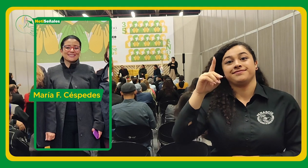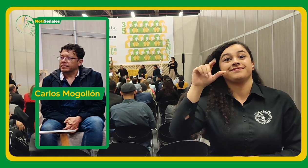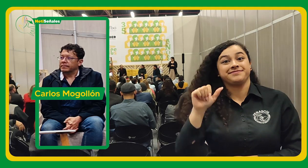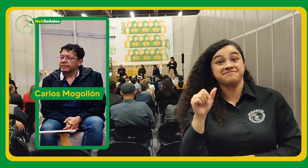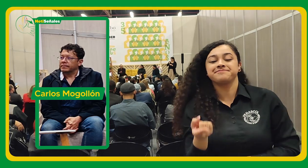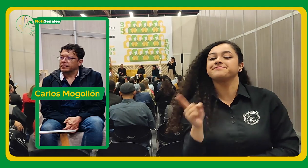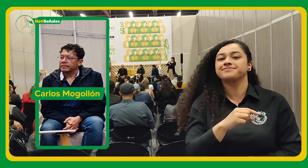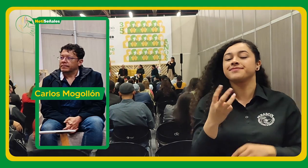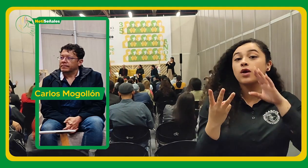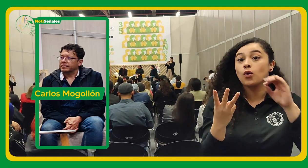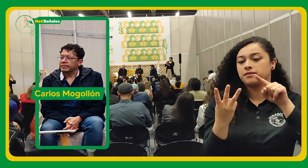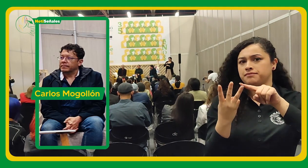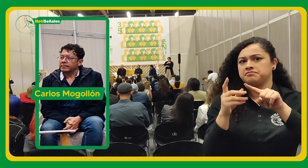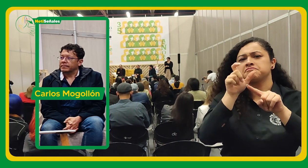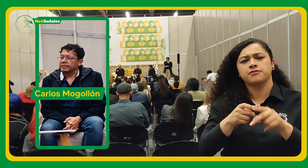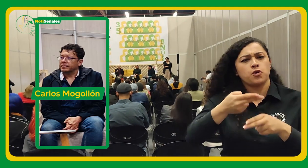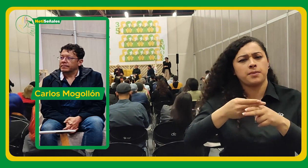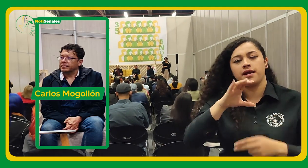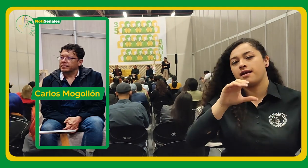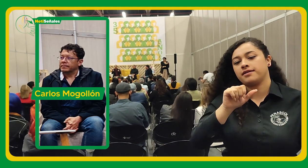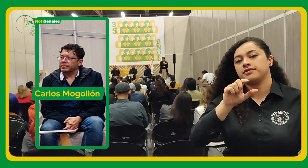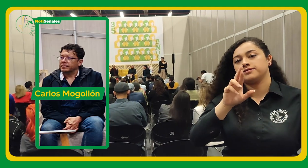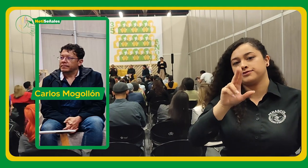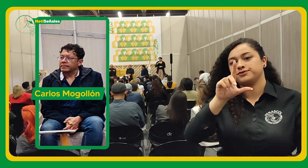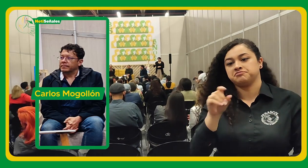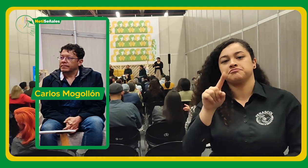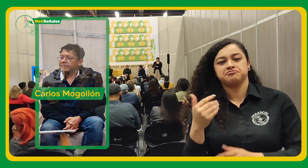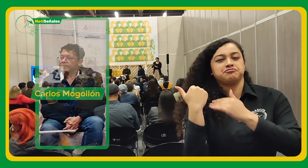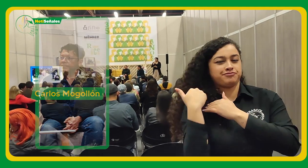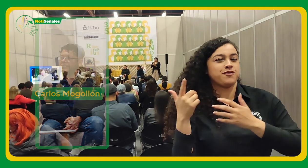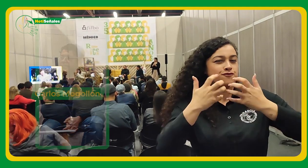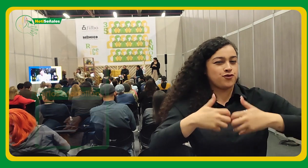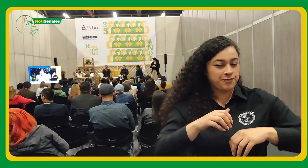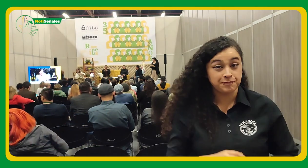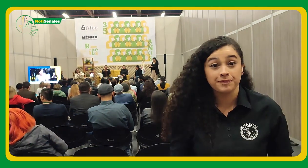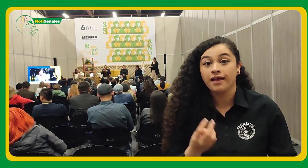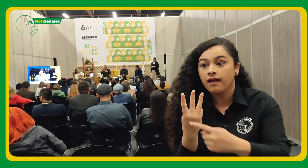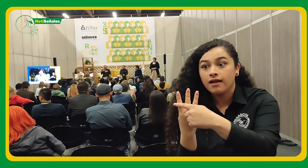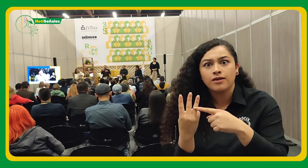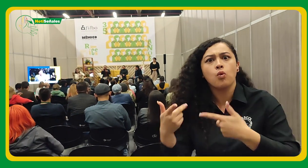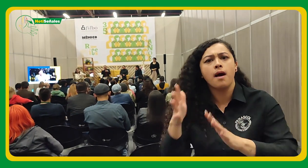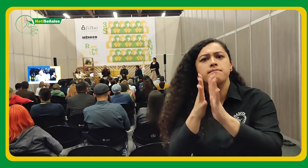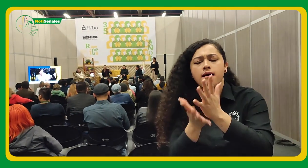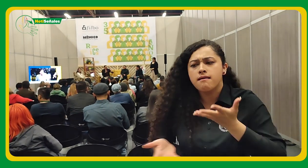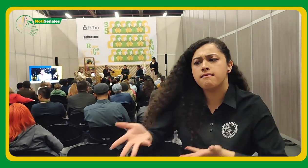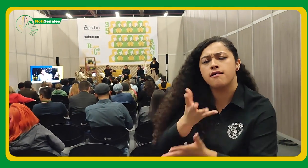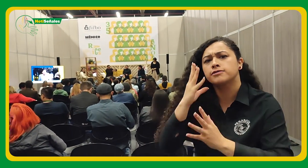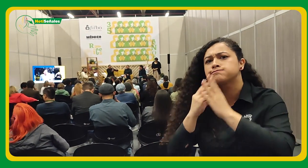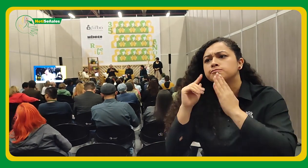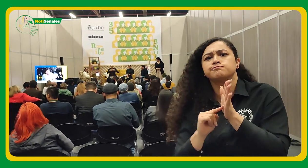María Fernanda Céspedes y Carlos Mogollón, funcionario. Ellos tres nos están contando su experiencia en